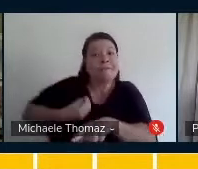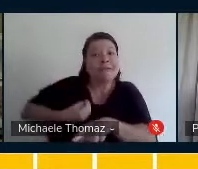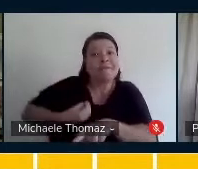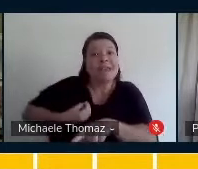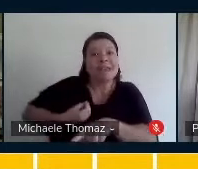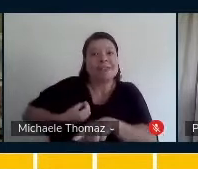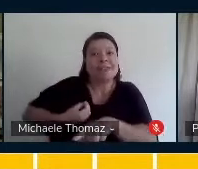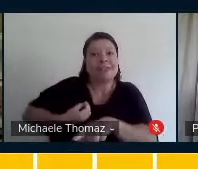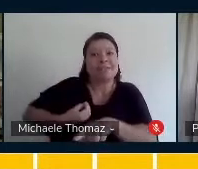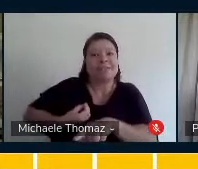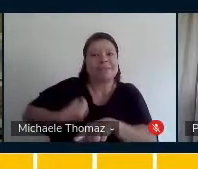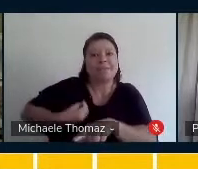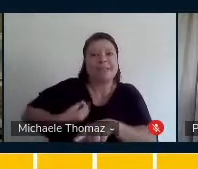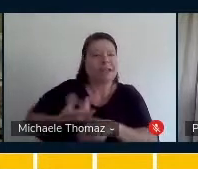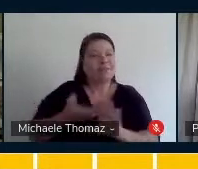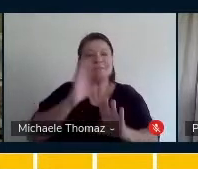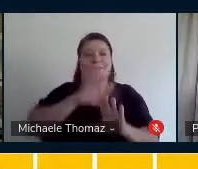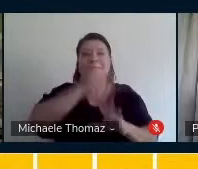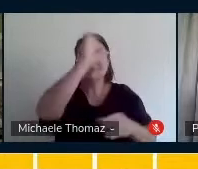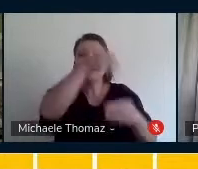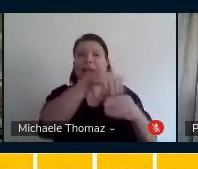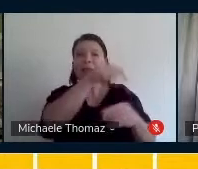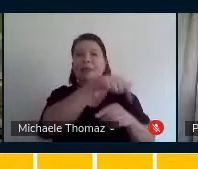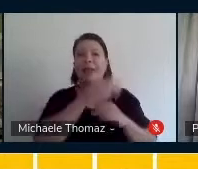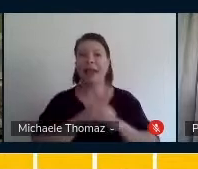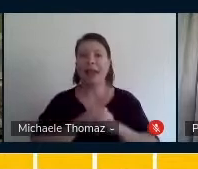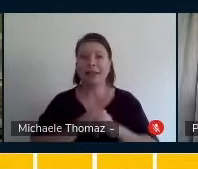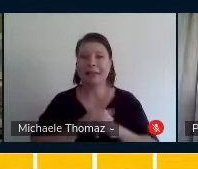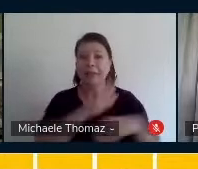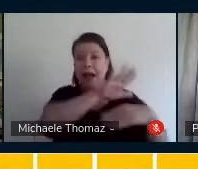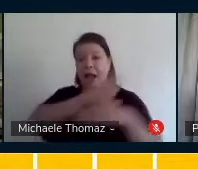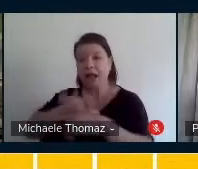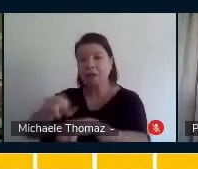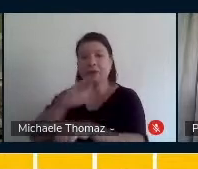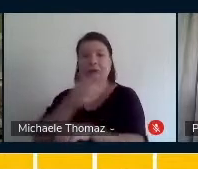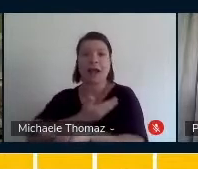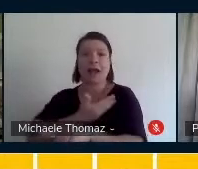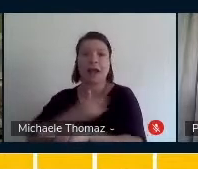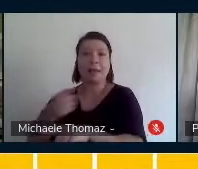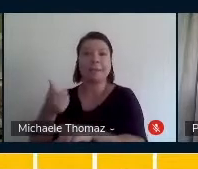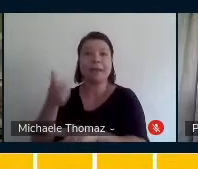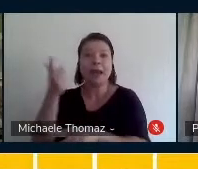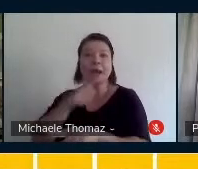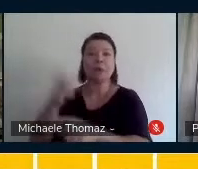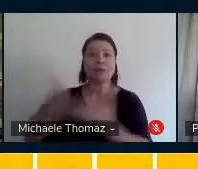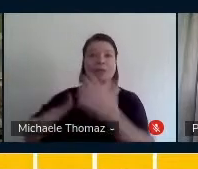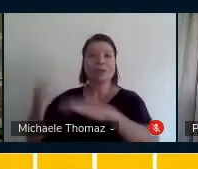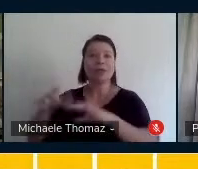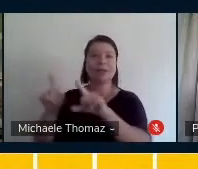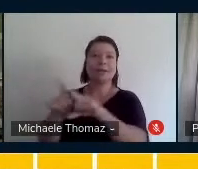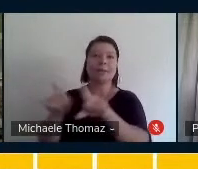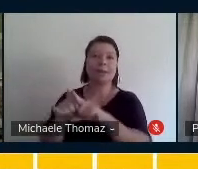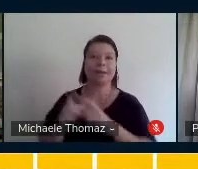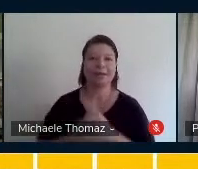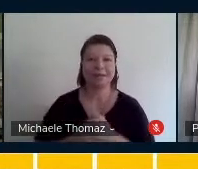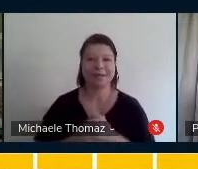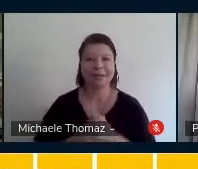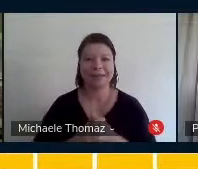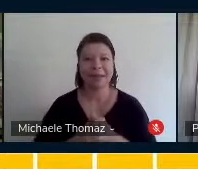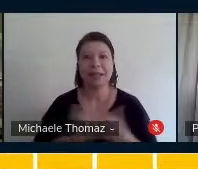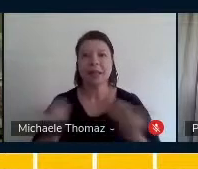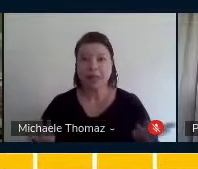nela mesma fazendo esse processo educativo para a amiga dela. Então, como que a gente